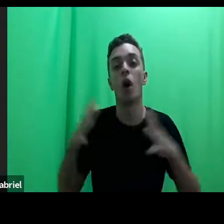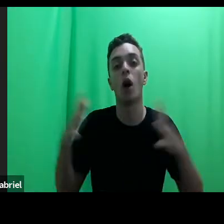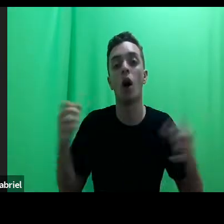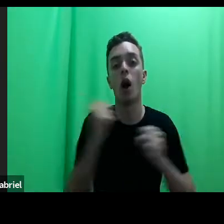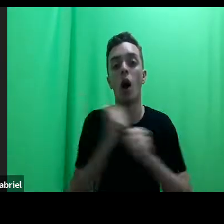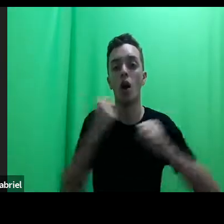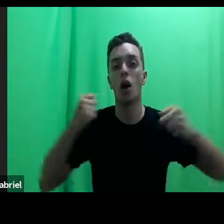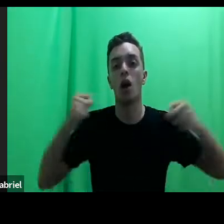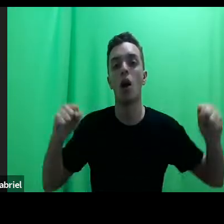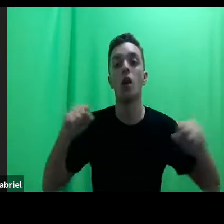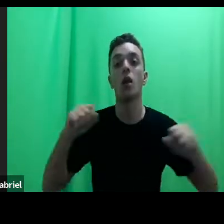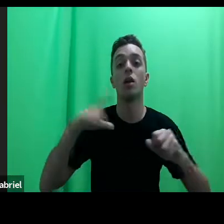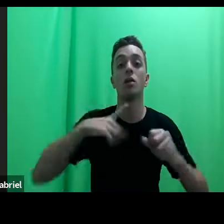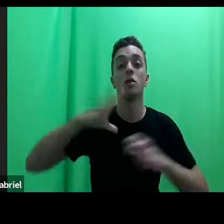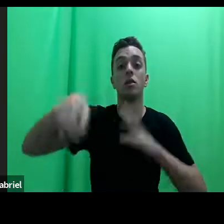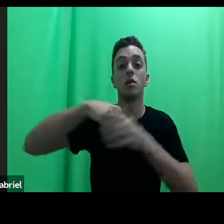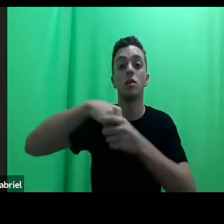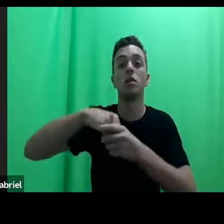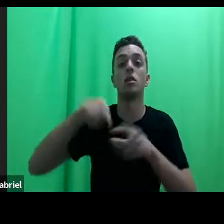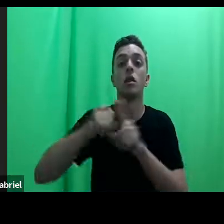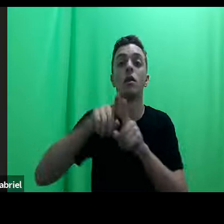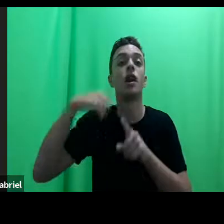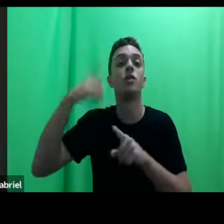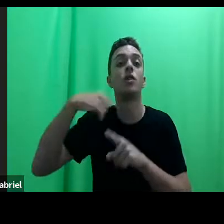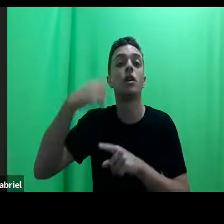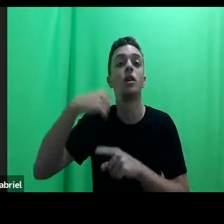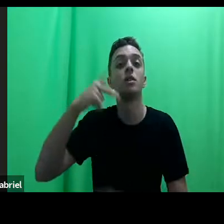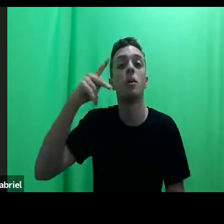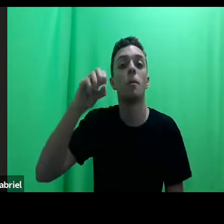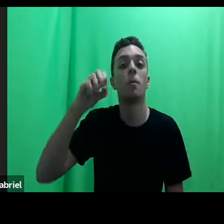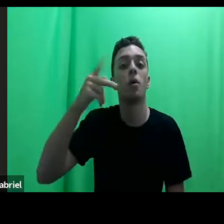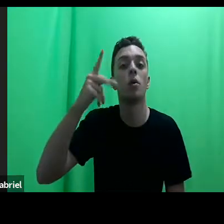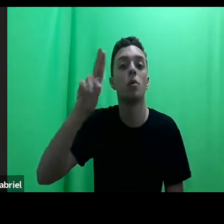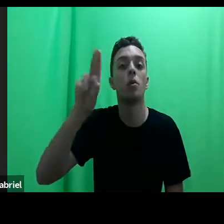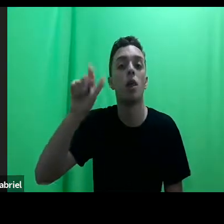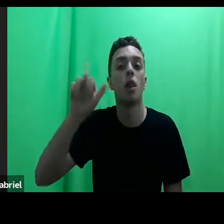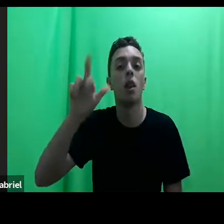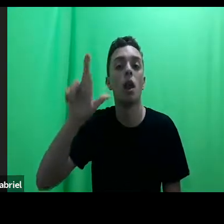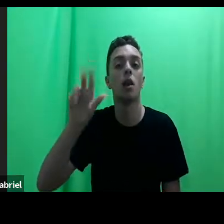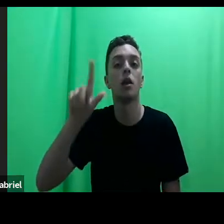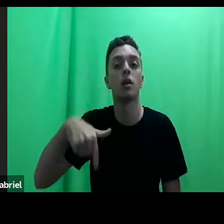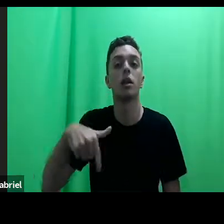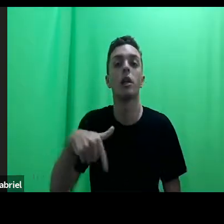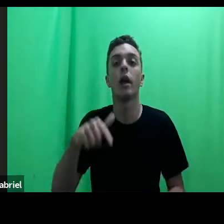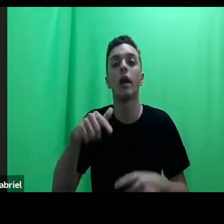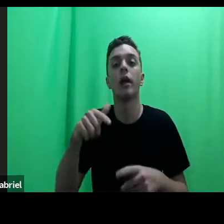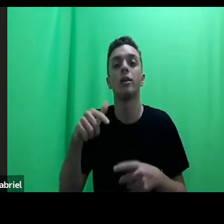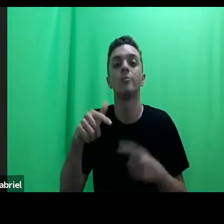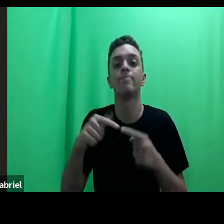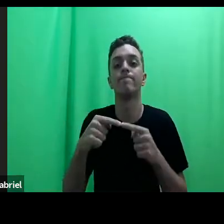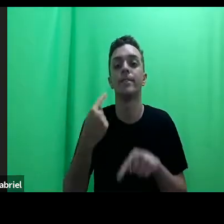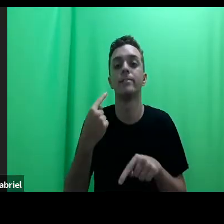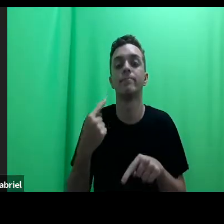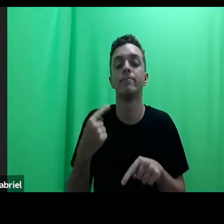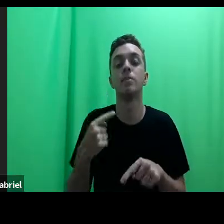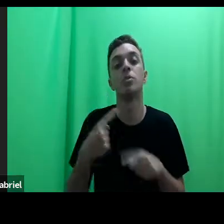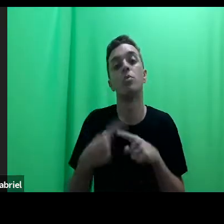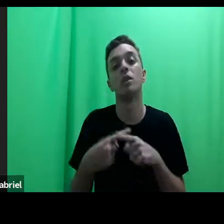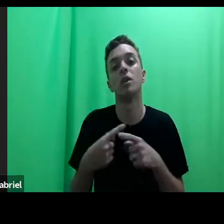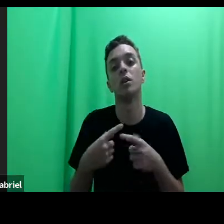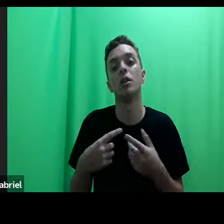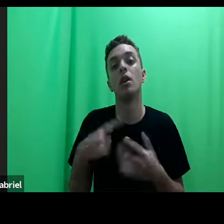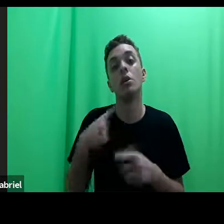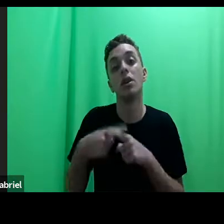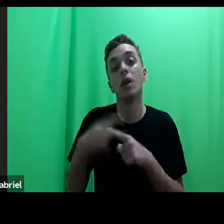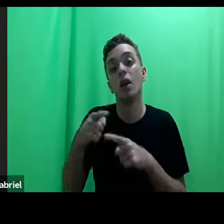enquadra, inclusive, a advocacia popular, o que a nosso ver é inadequado. Por quê? Porque encobre